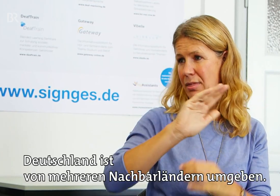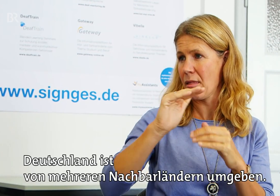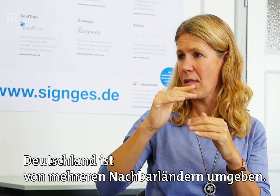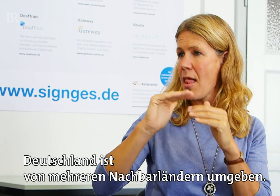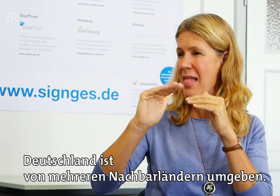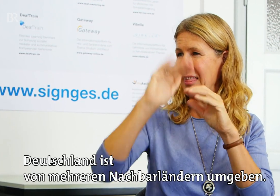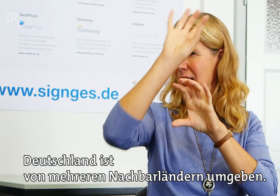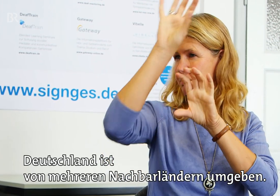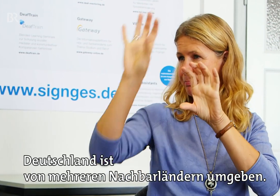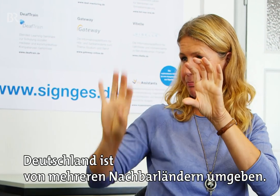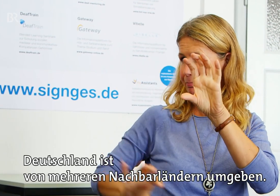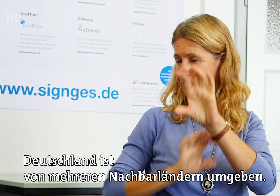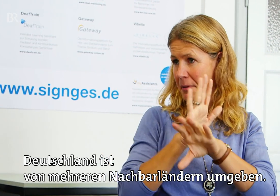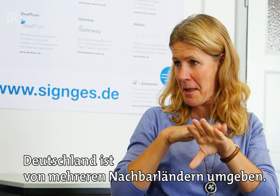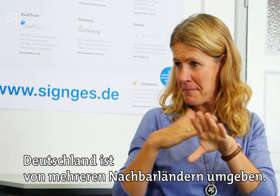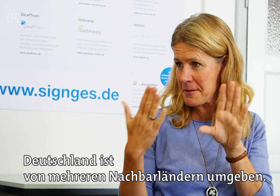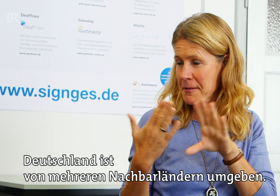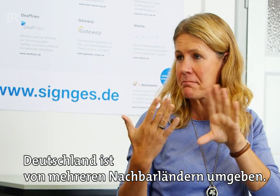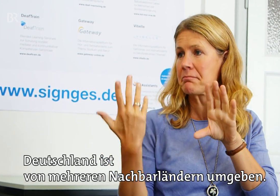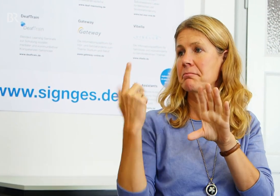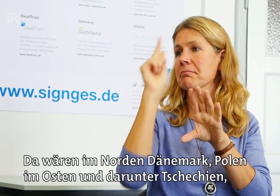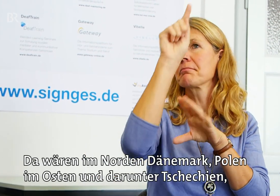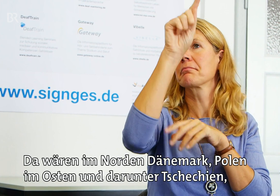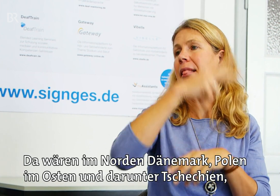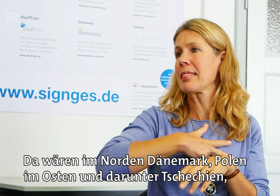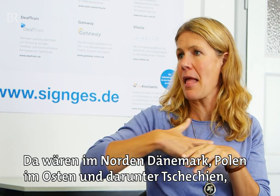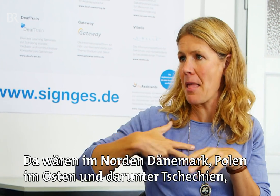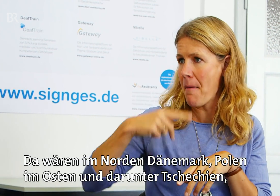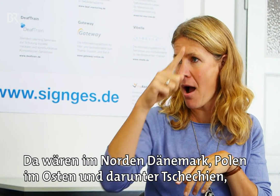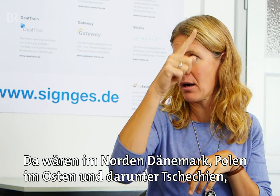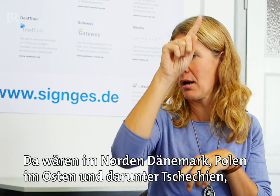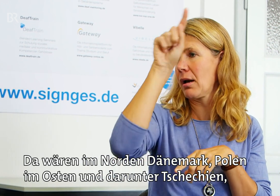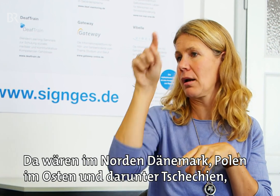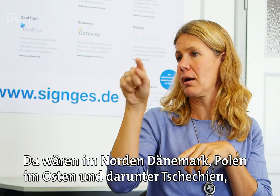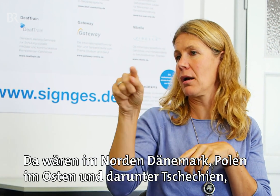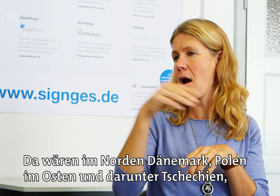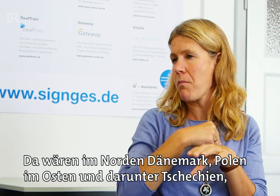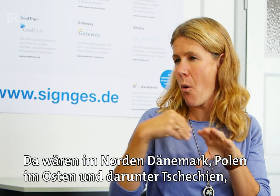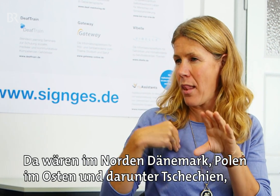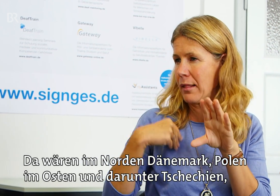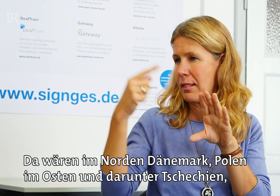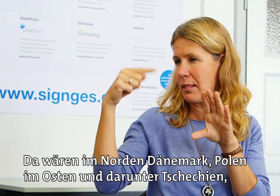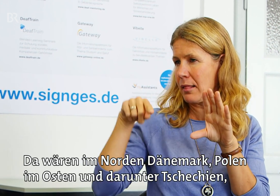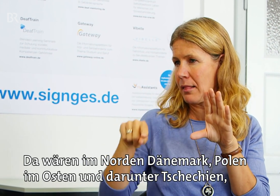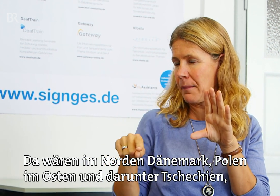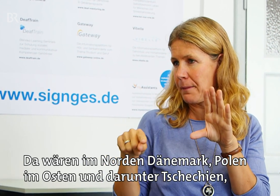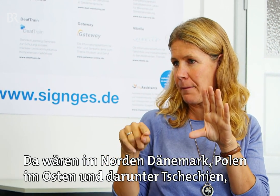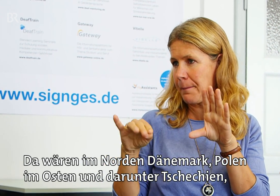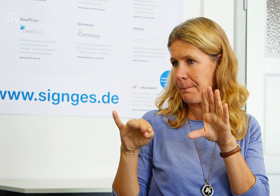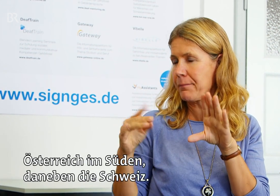Deutschland ist von mehreren Nachbarländern umgeben. Da wären im Norden Dänemark, Polen im Osten und darunter Tschechien.